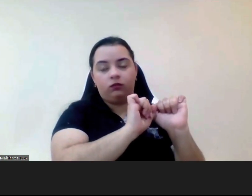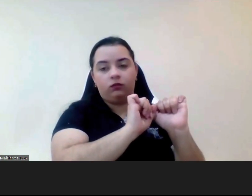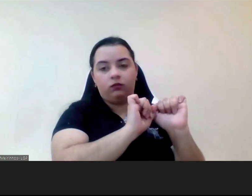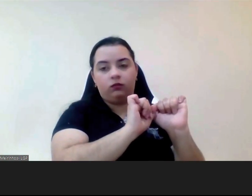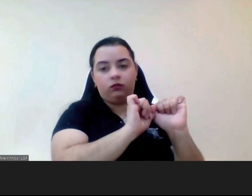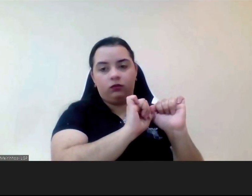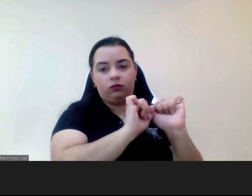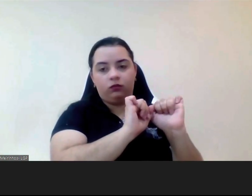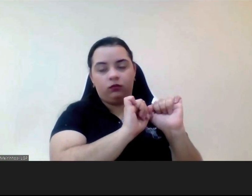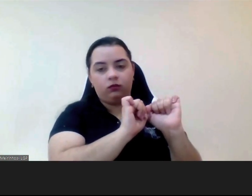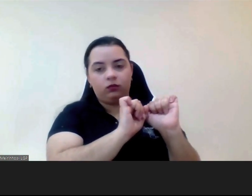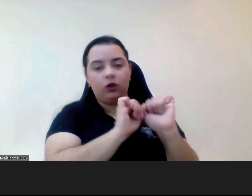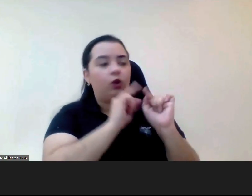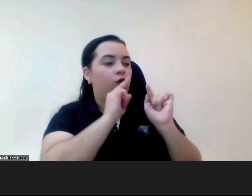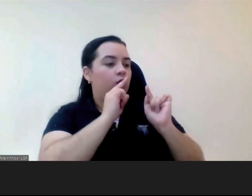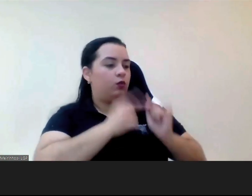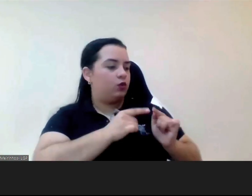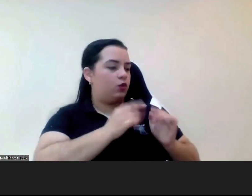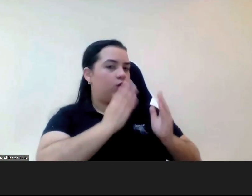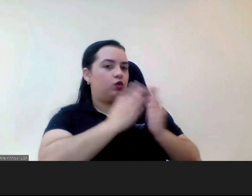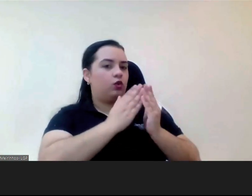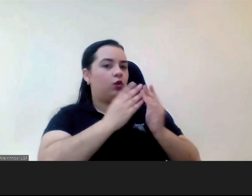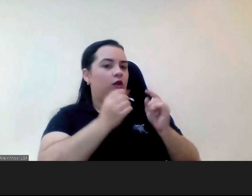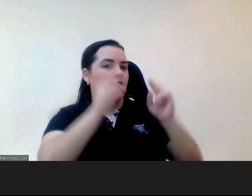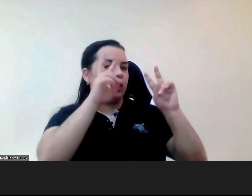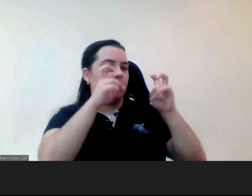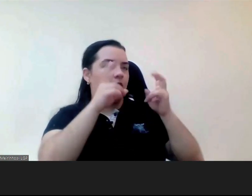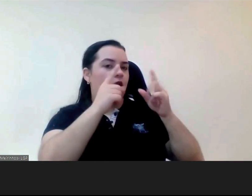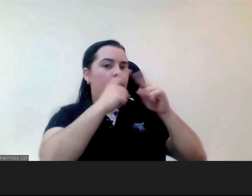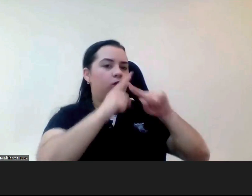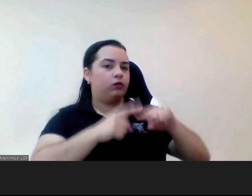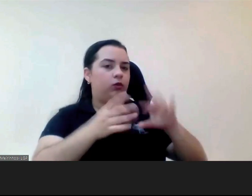estudo sobre várias questões de doenças